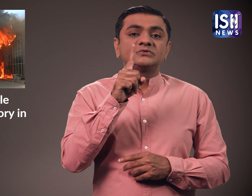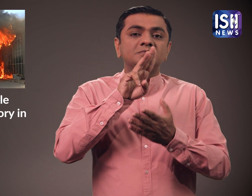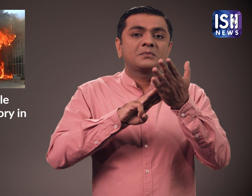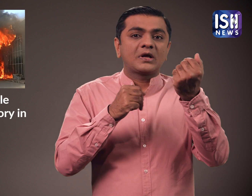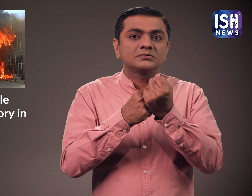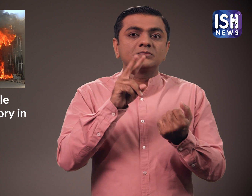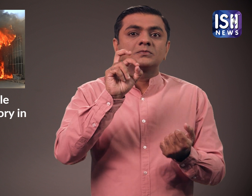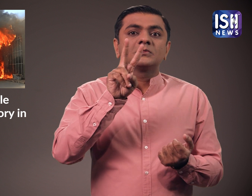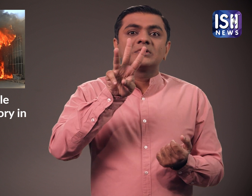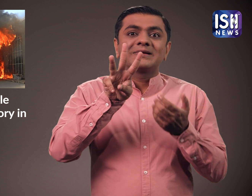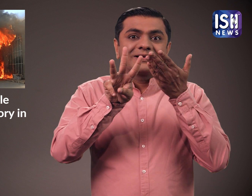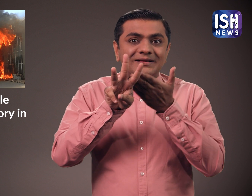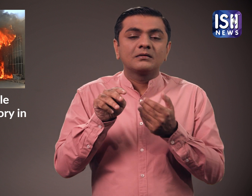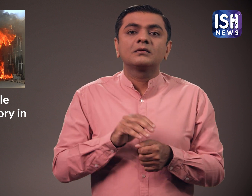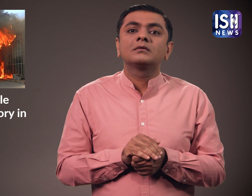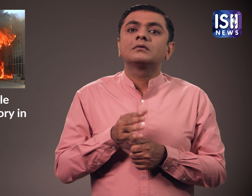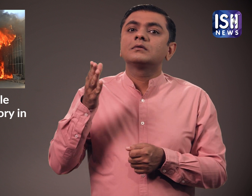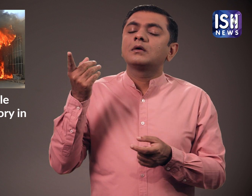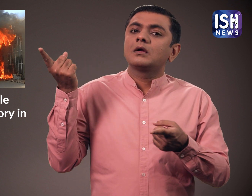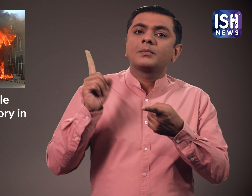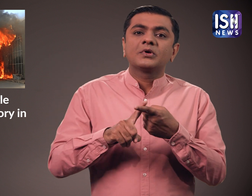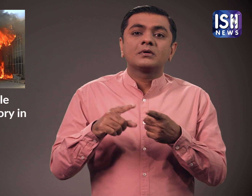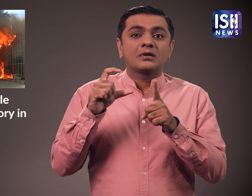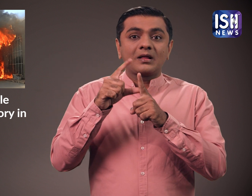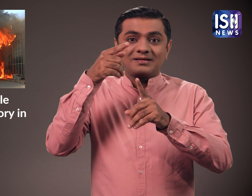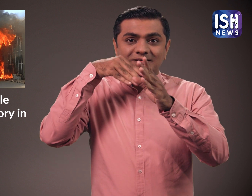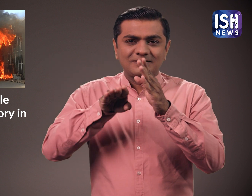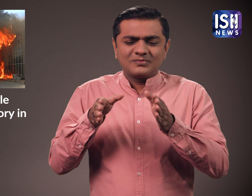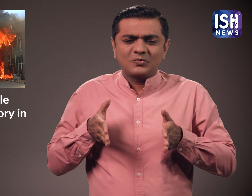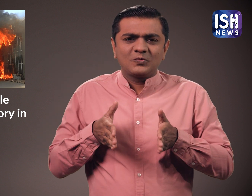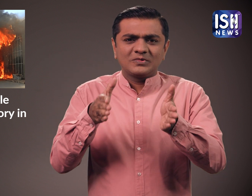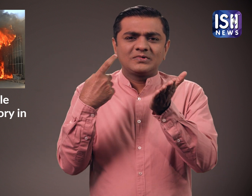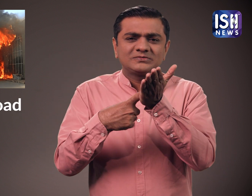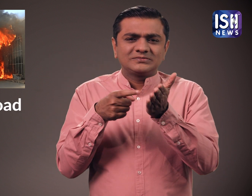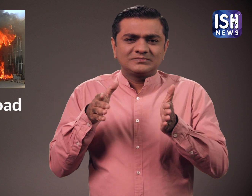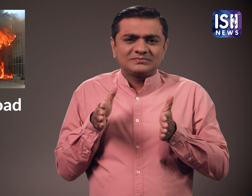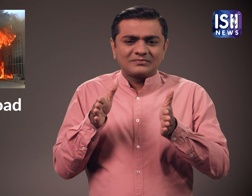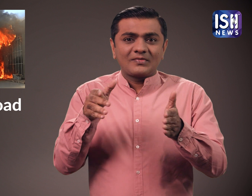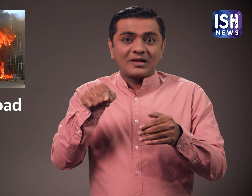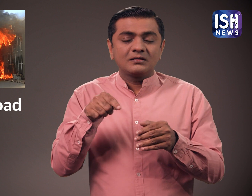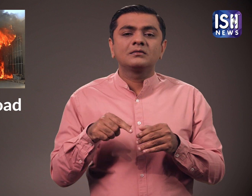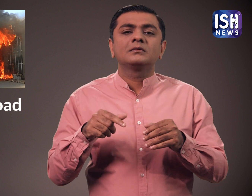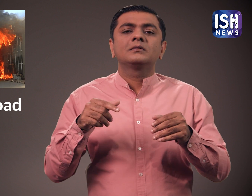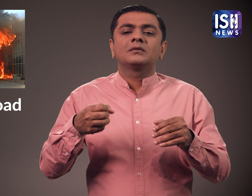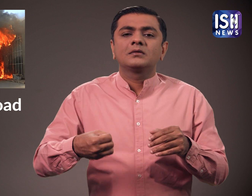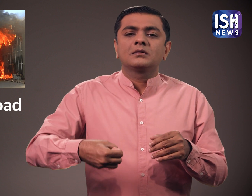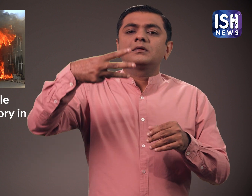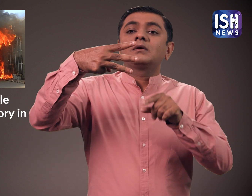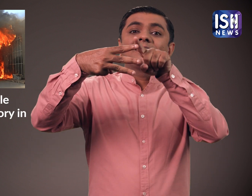इसको दिल्ली में हुई। दिल्ली के रोशनारा रोड में एक बिल्डिंग थी जिसमें